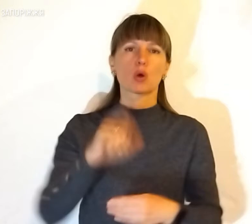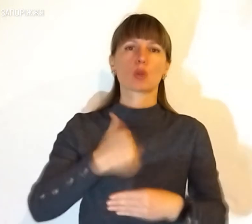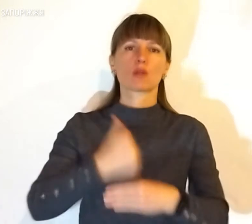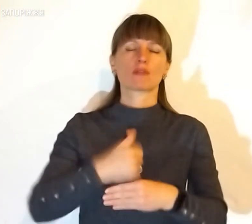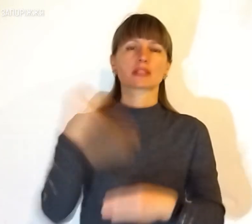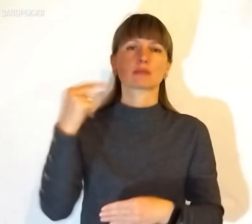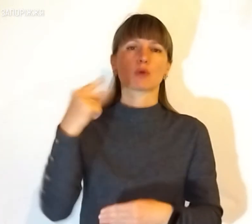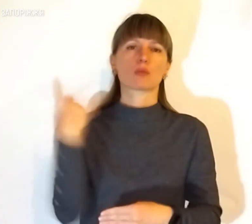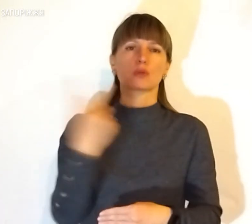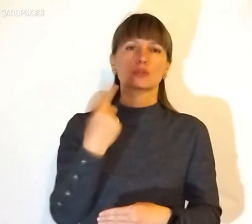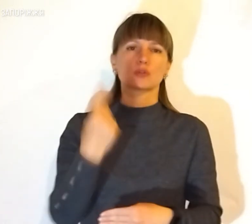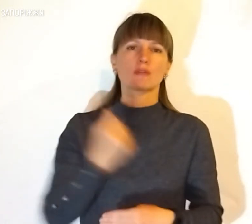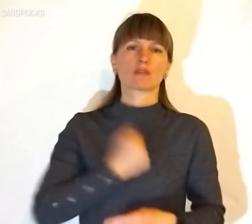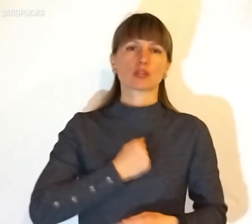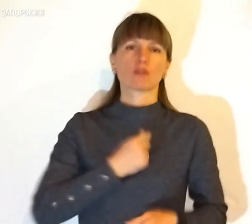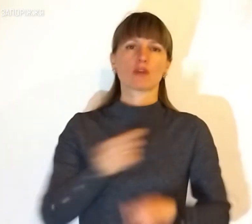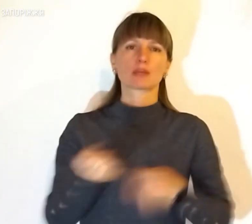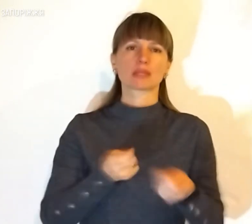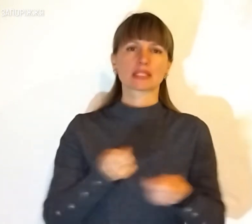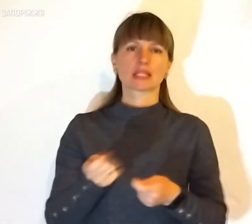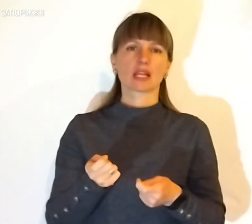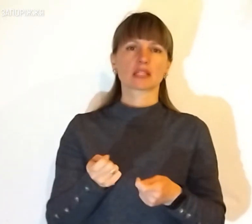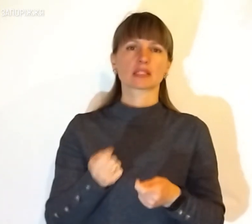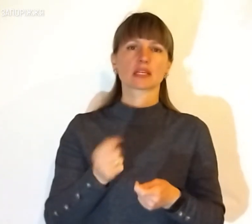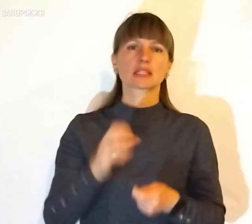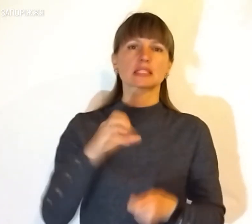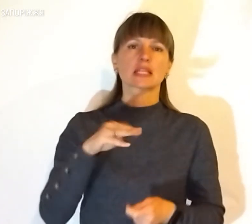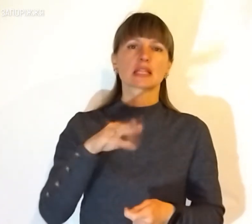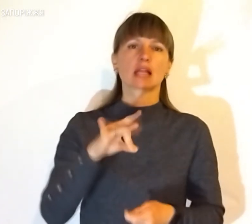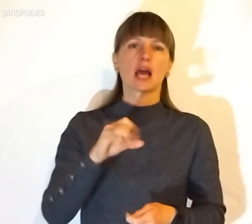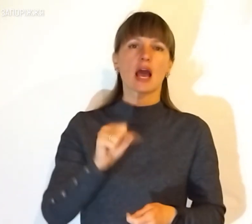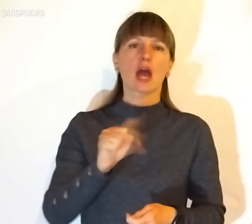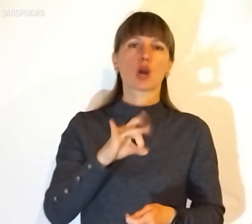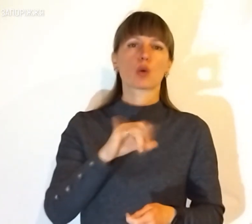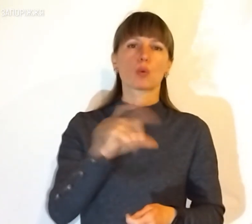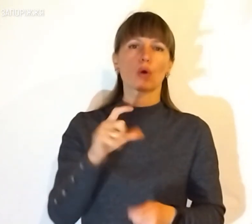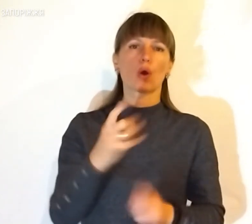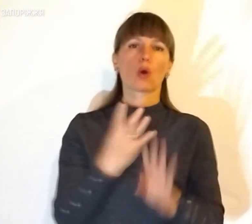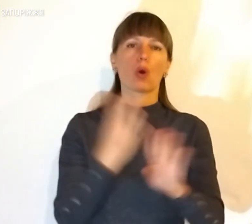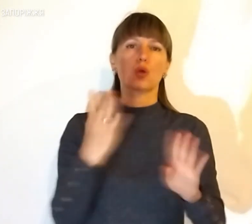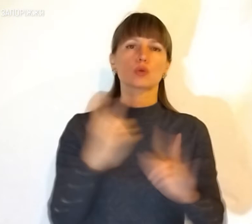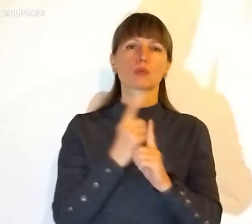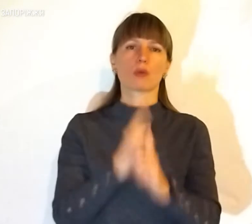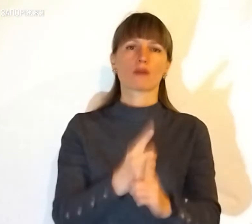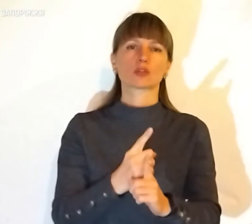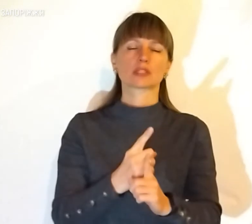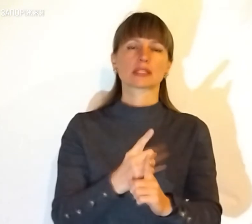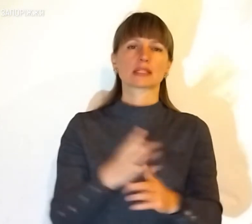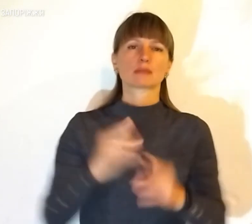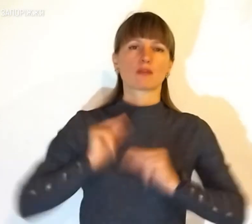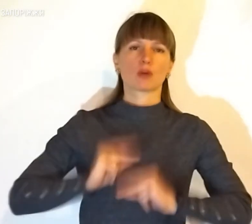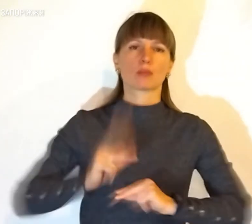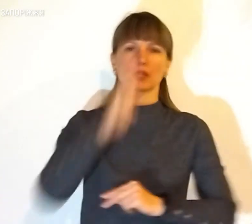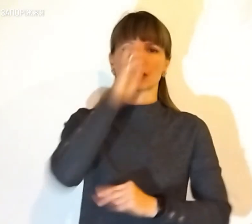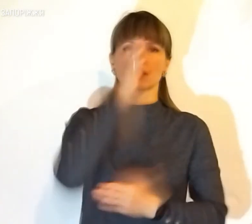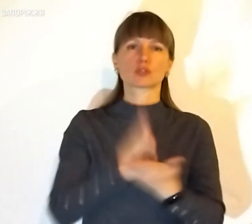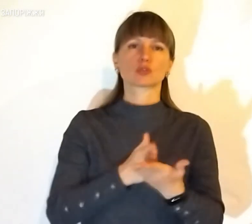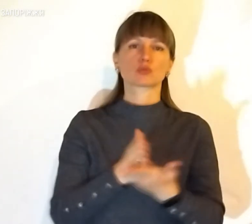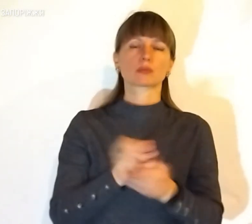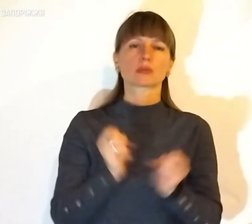голова Запорізької обласної військової адміністрації Олександр Старок. Колону супроводжують співробітники Державної служби